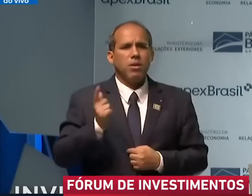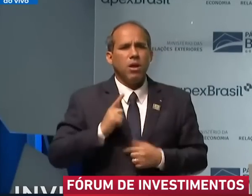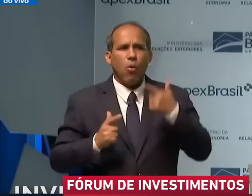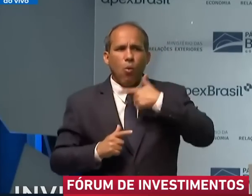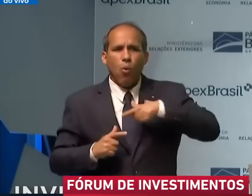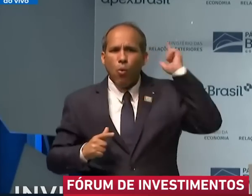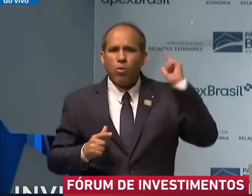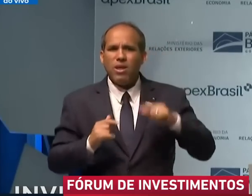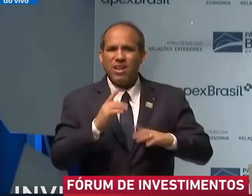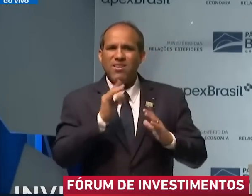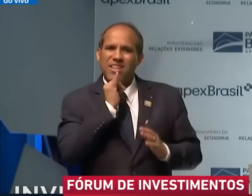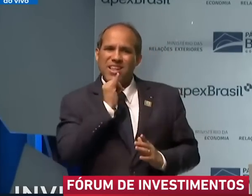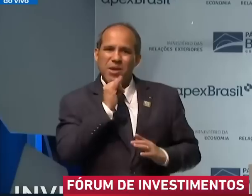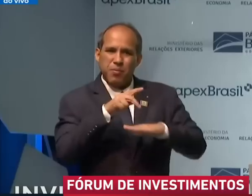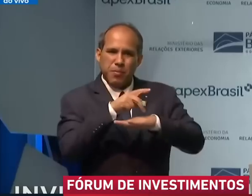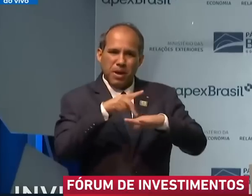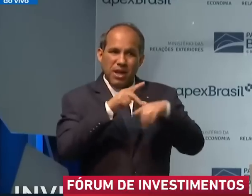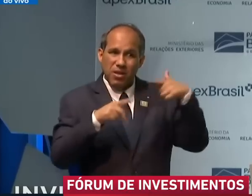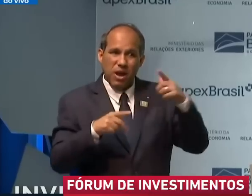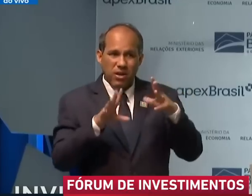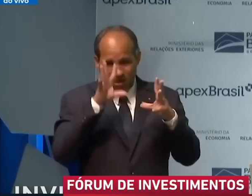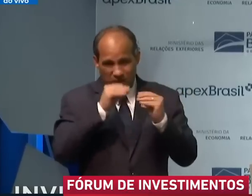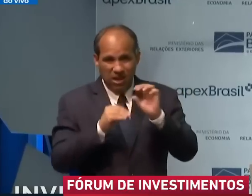outro país mais aqui à esquerda,